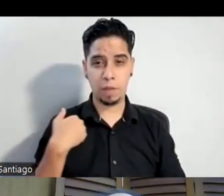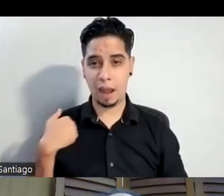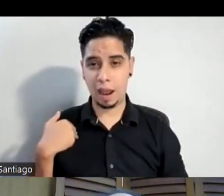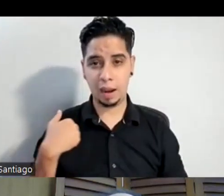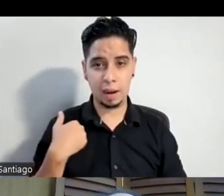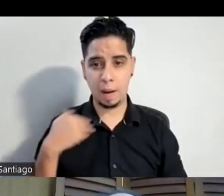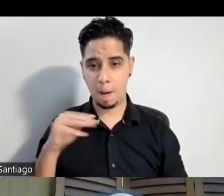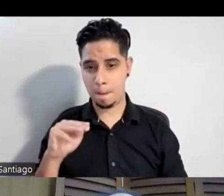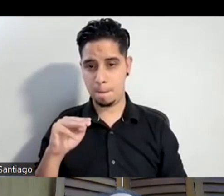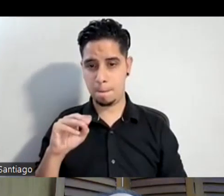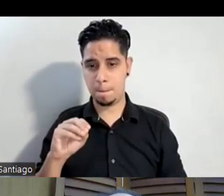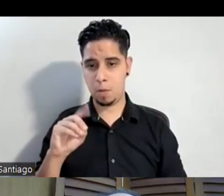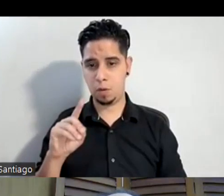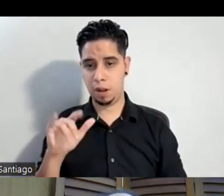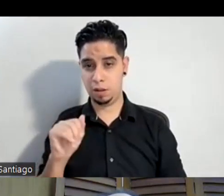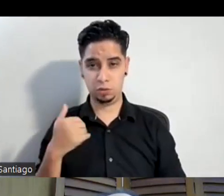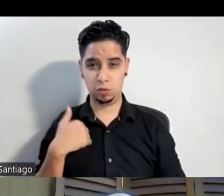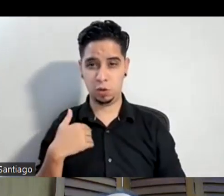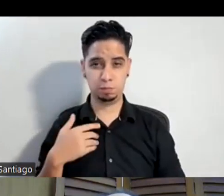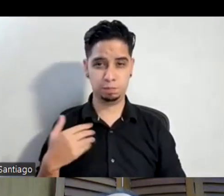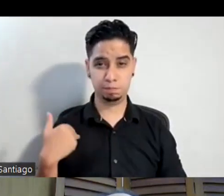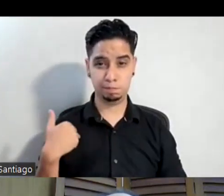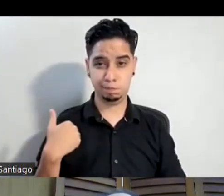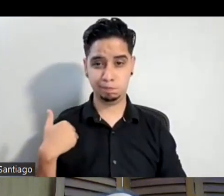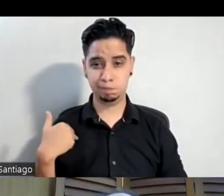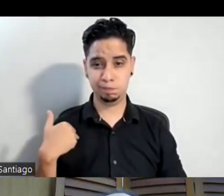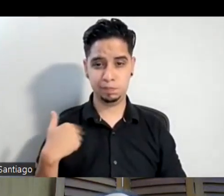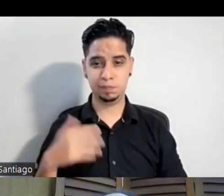era bien picúa cuando chiquita, entonces, después de grande que había puesto media patosa. chiquita?